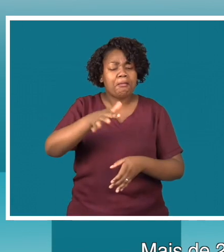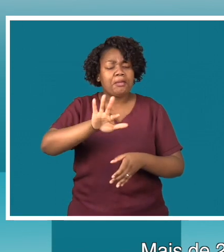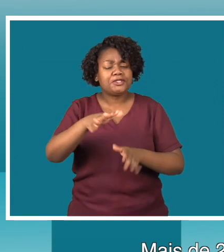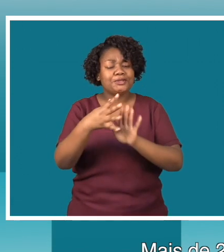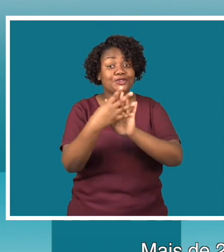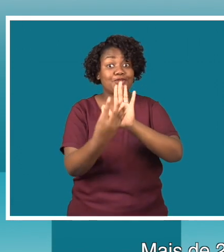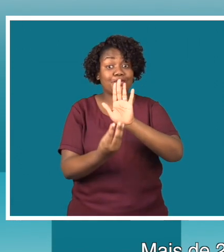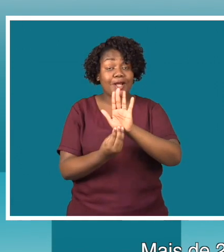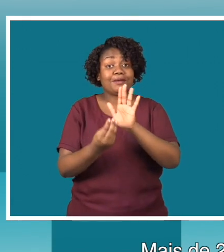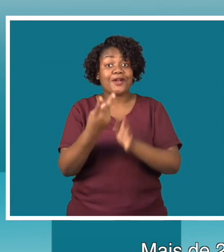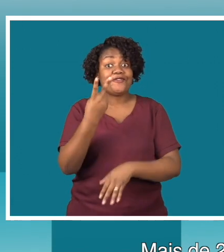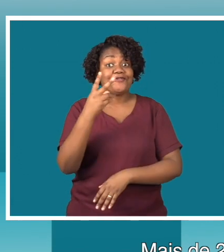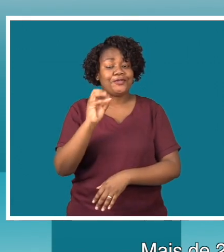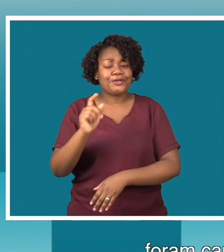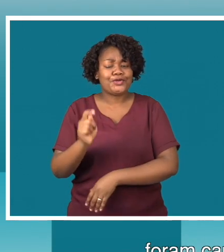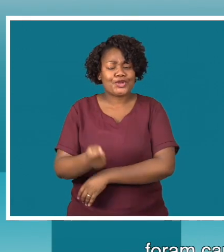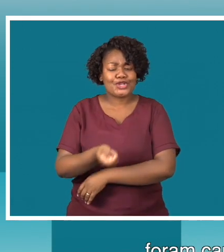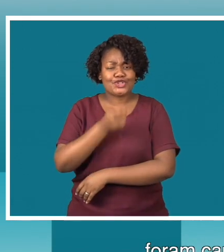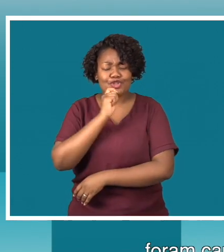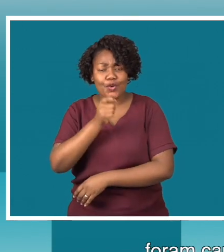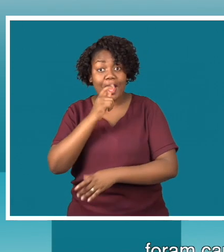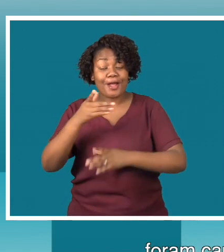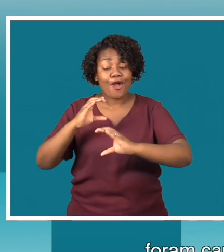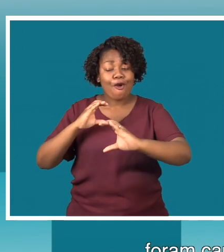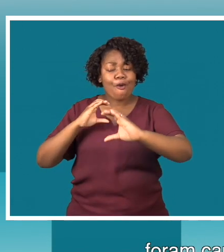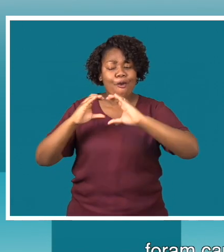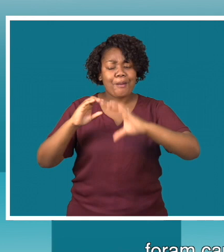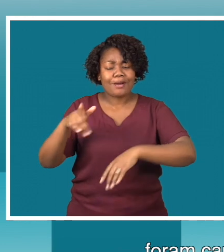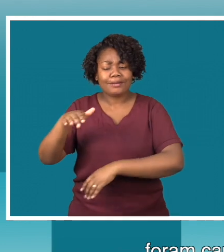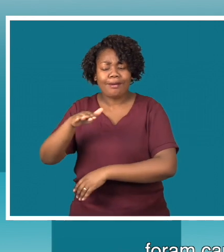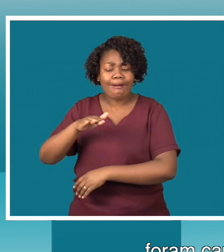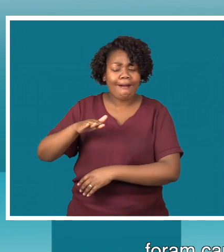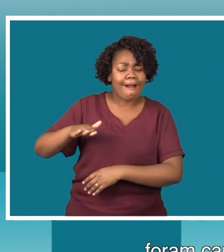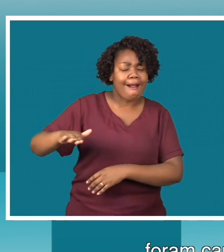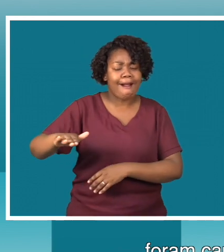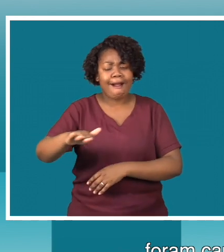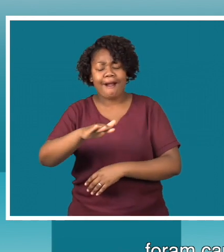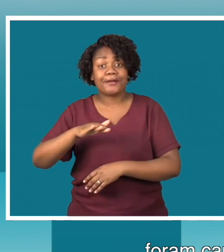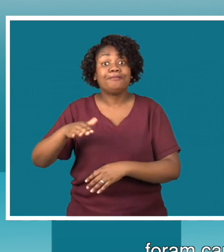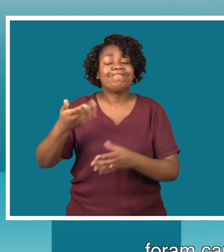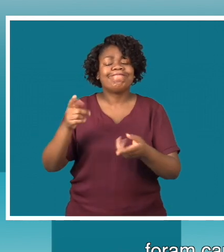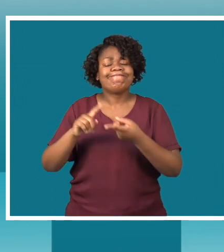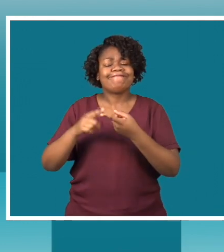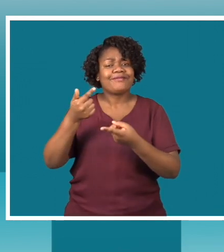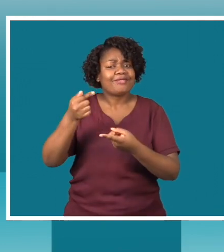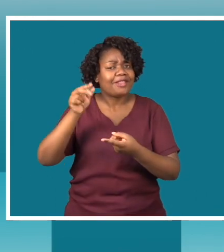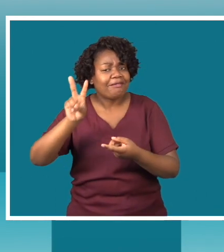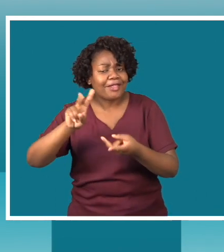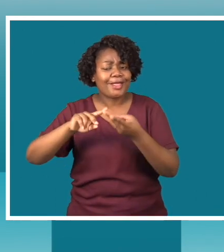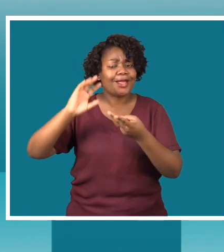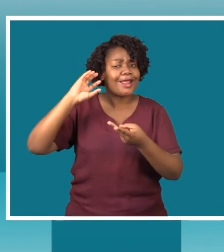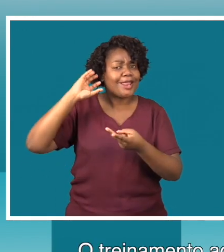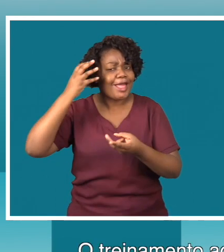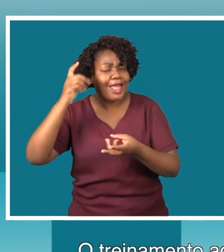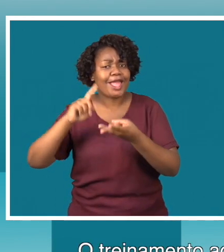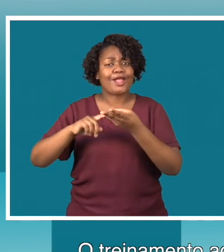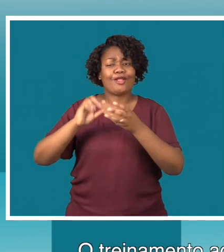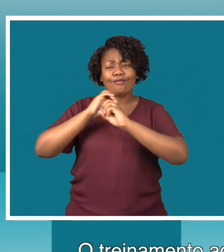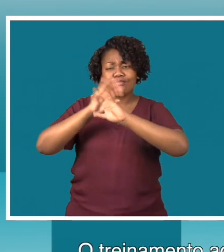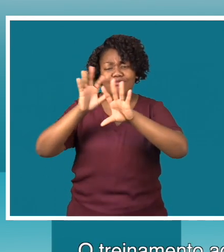baseados em Maputo foram capacitados em matérias de conservação de ecossistemas marinhos. O treinamento aconteceu